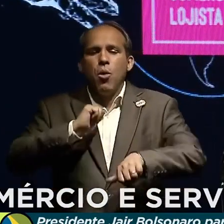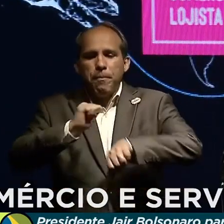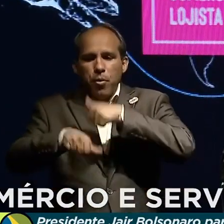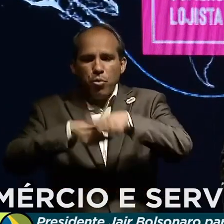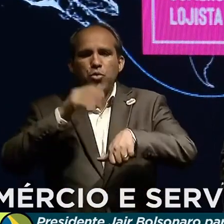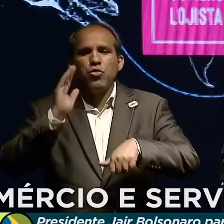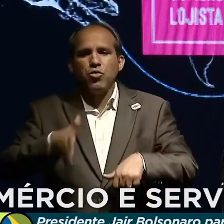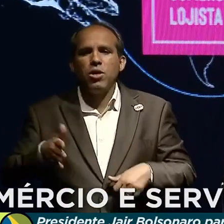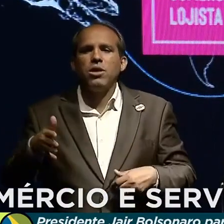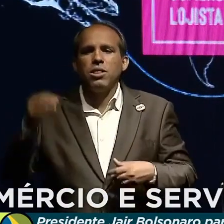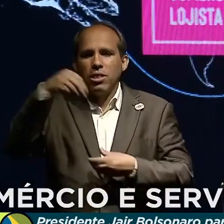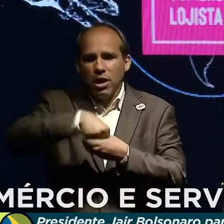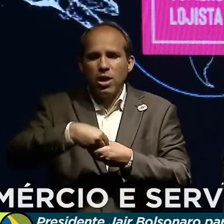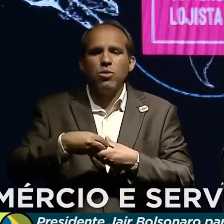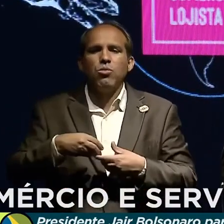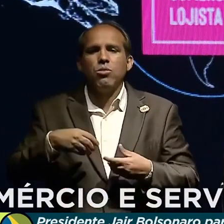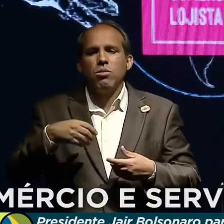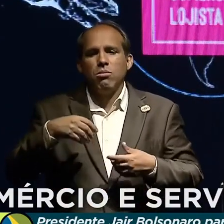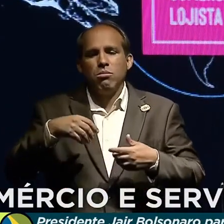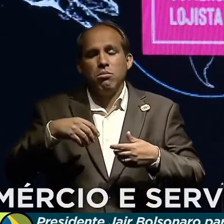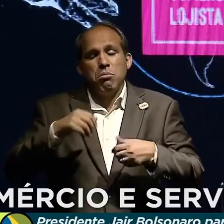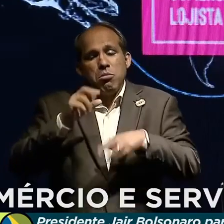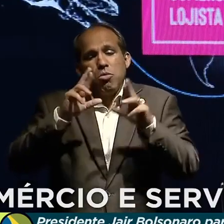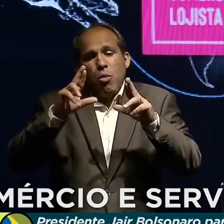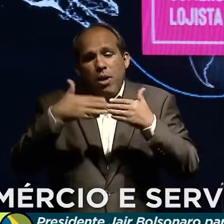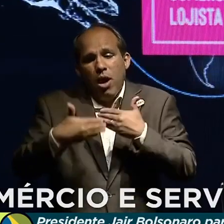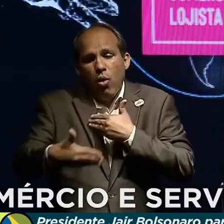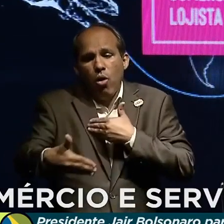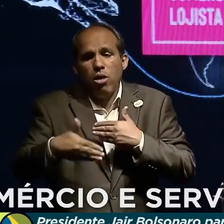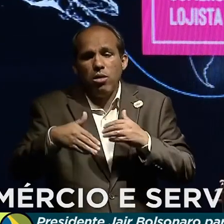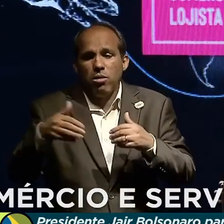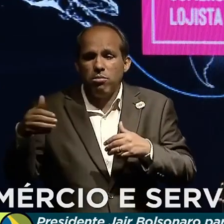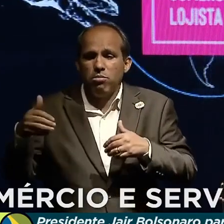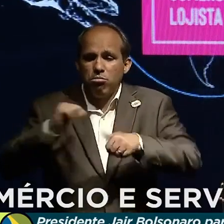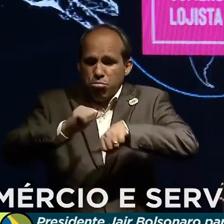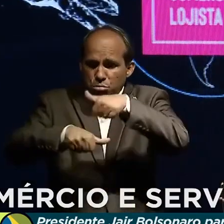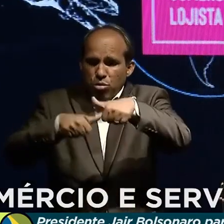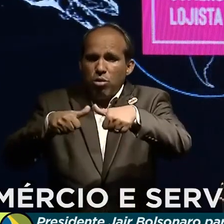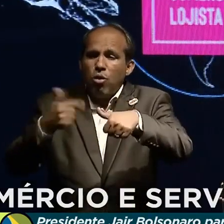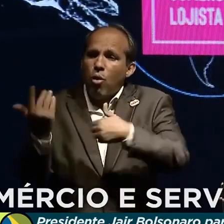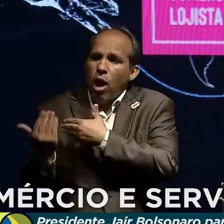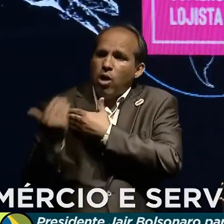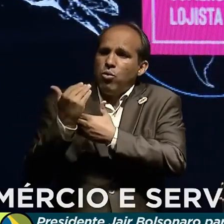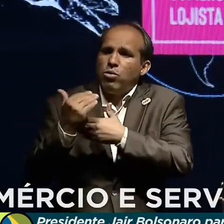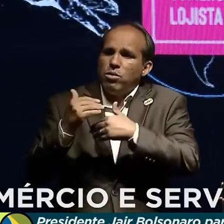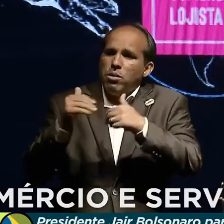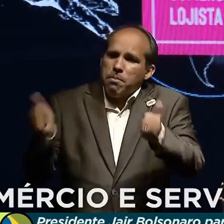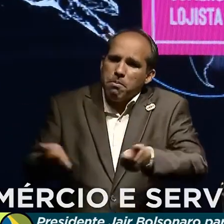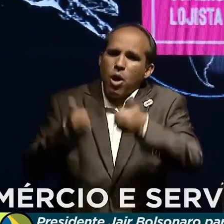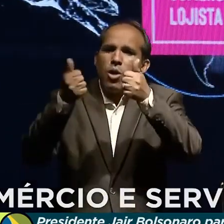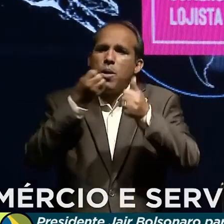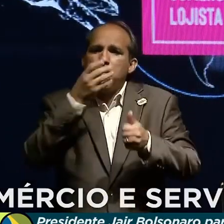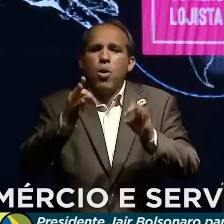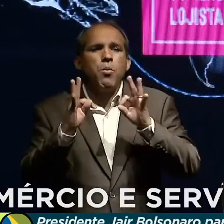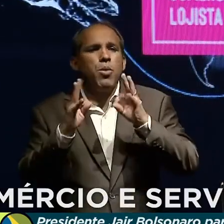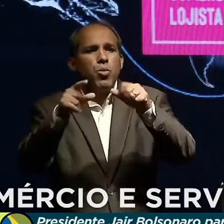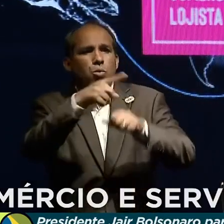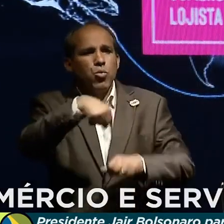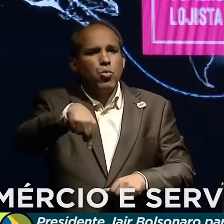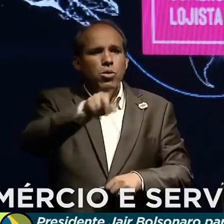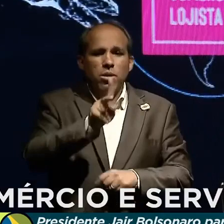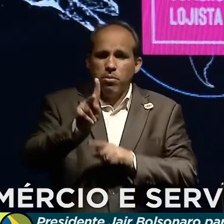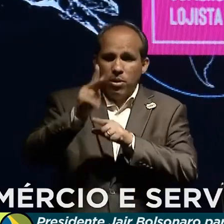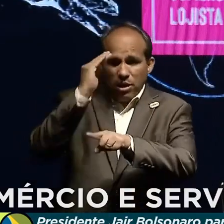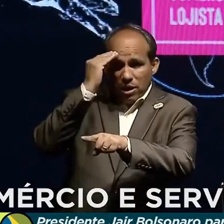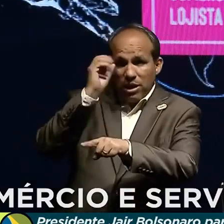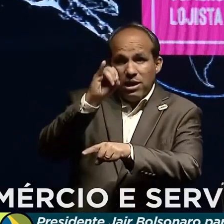Espero que essas mudanças tenham o seu êxito. Para o bem de todos nós, a Petrobras tem que entender, se